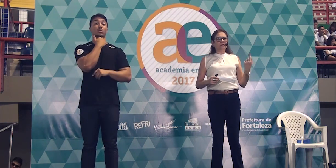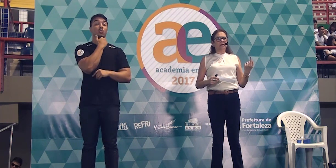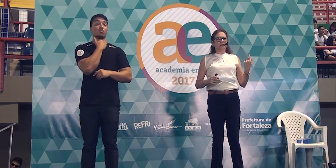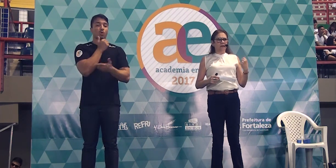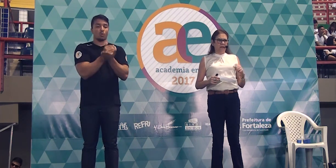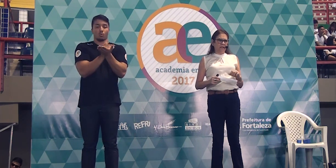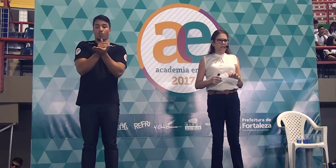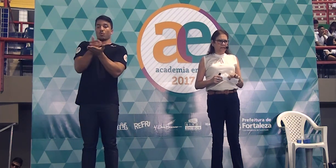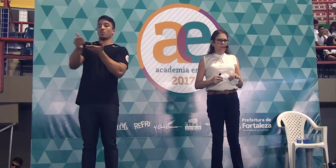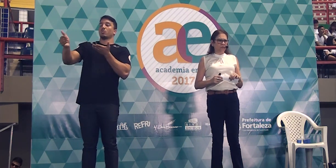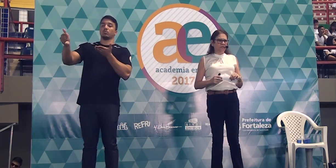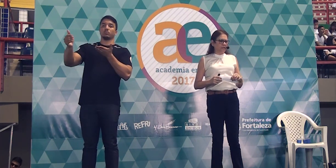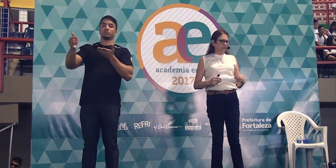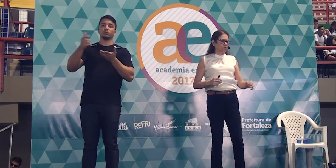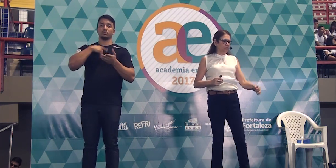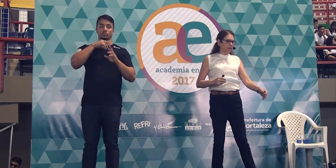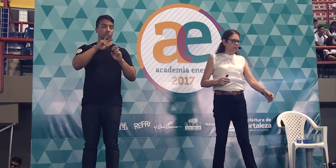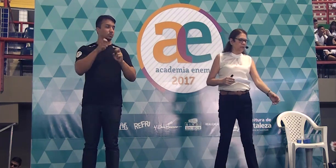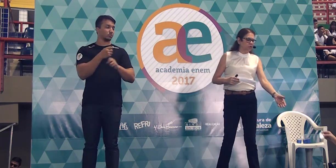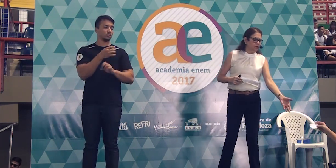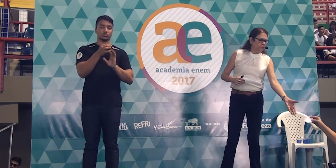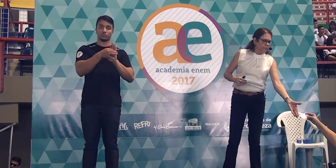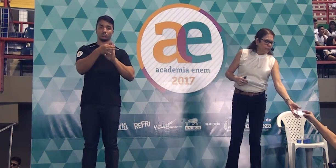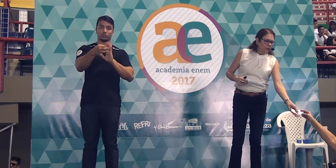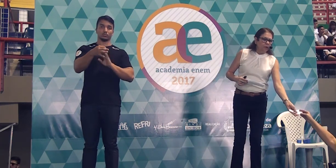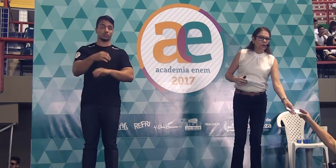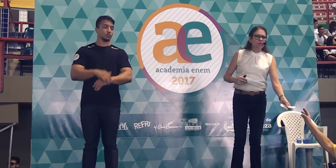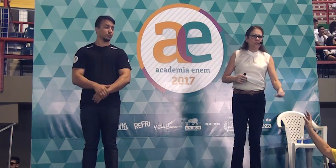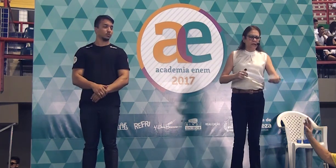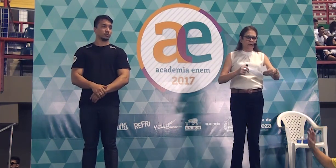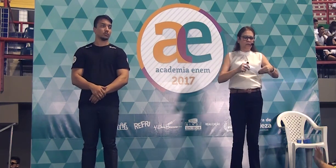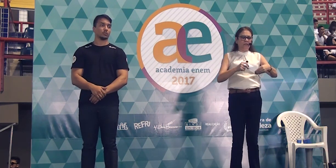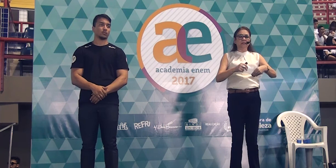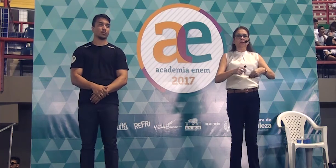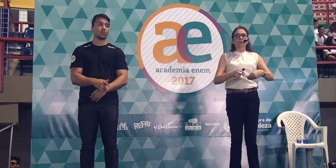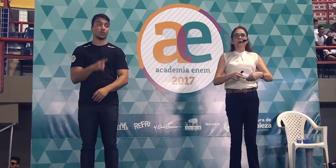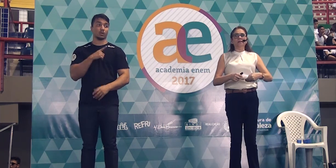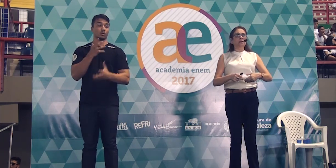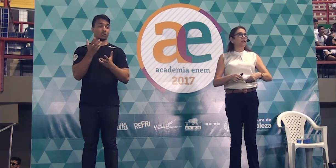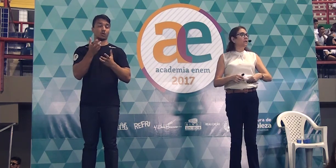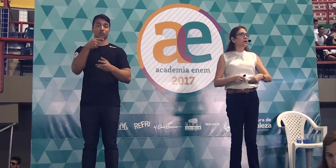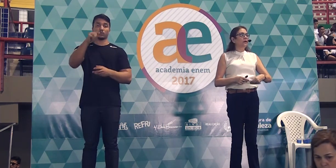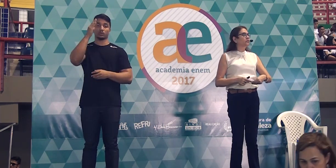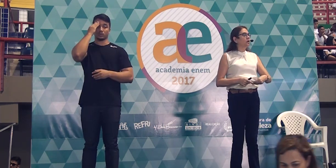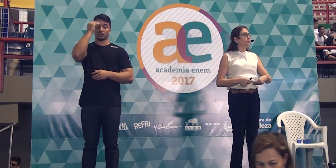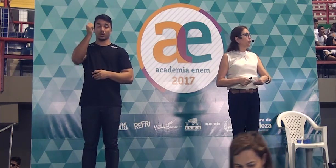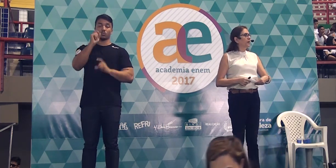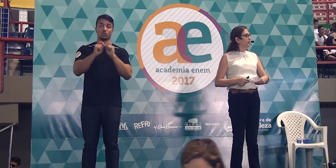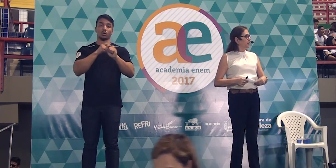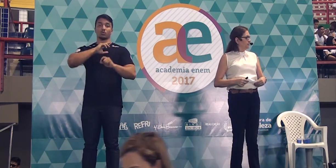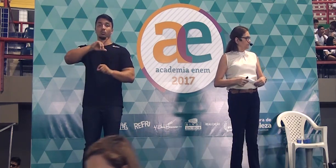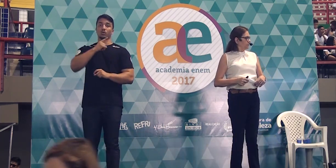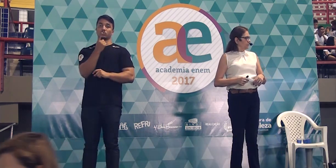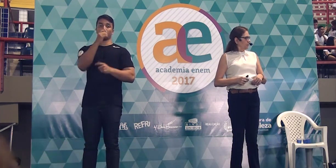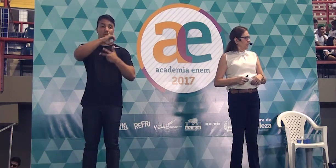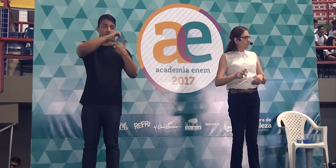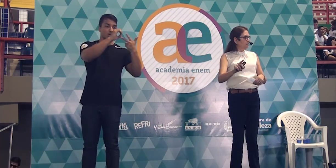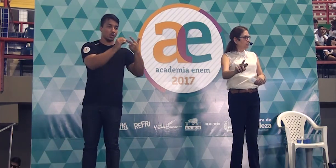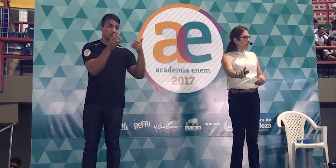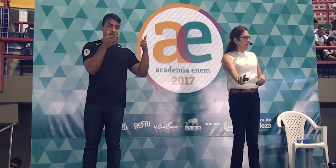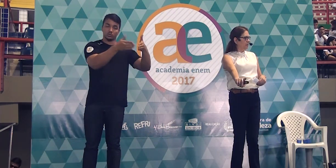começar a redação dissertativa argumentativa. Eu gostaria que vocês soubessem que não é só para o Enem.